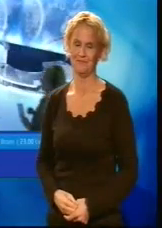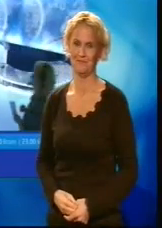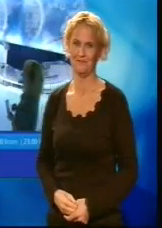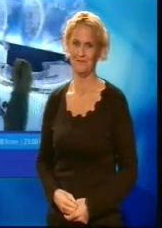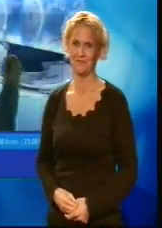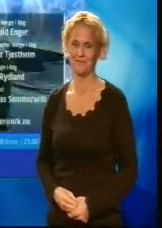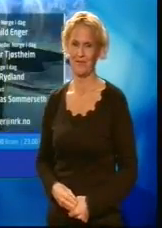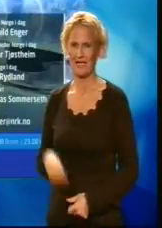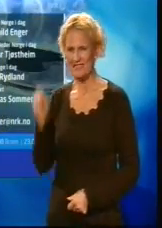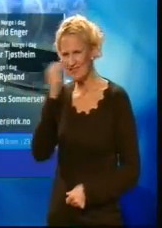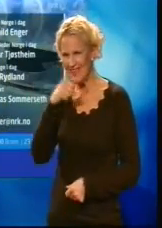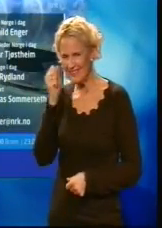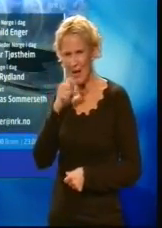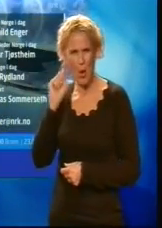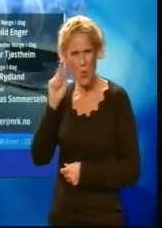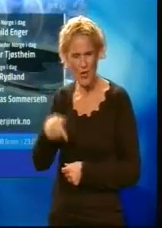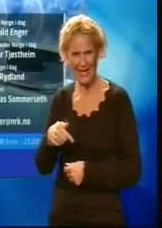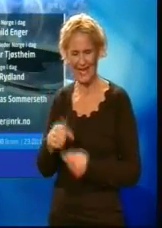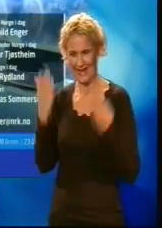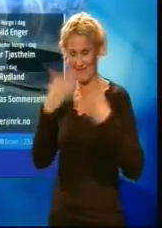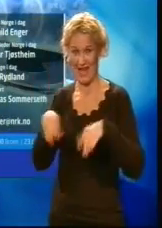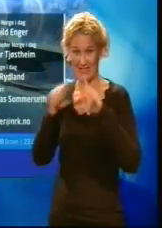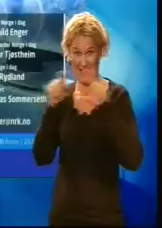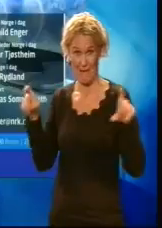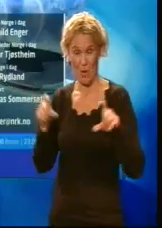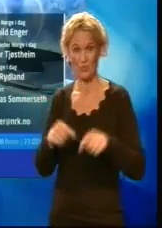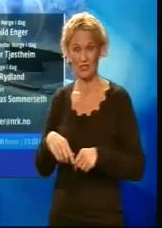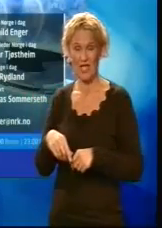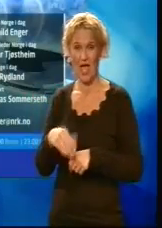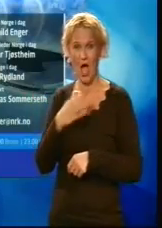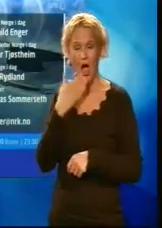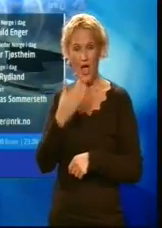Svindel og lureri er kveldstema hos Harald Eia og de andre i Brille om et lite øyeblikk.